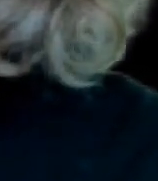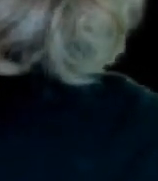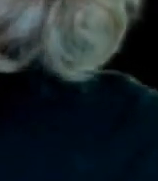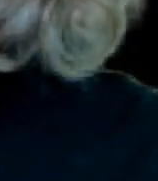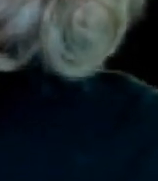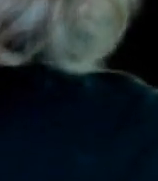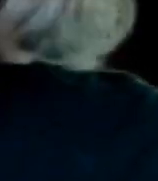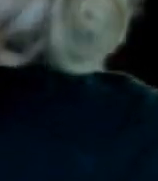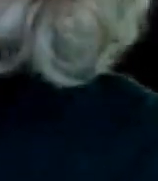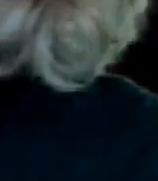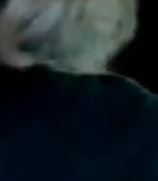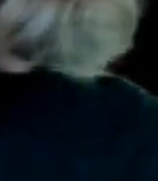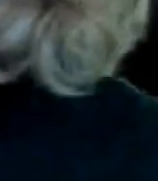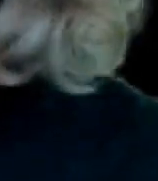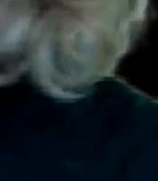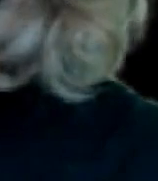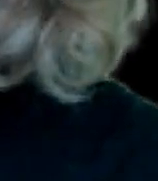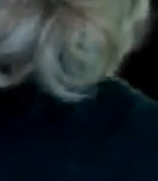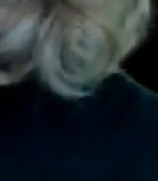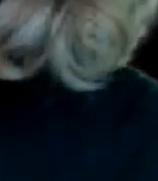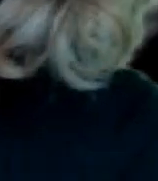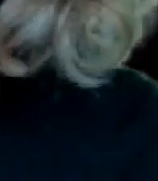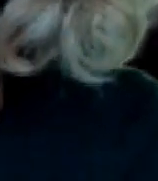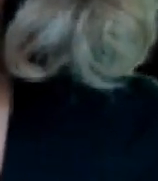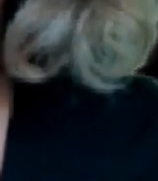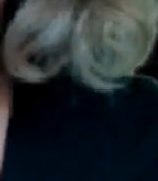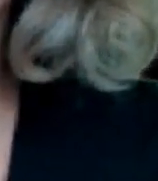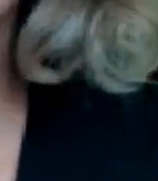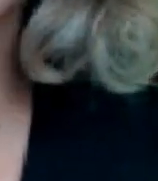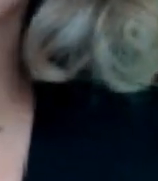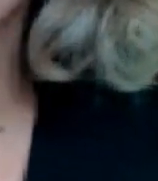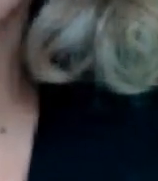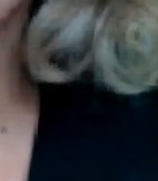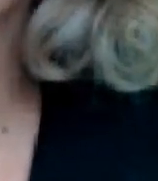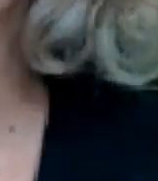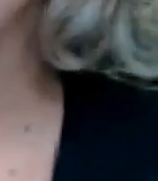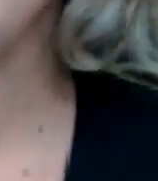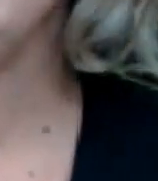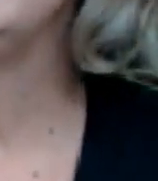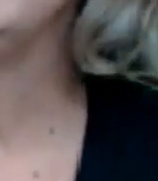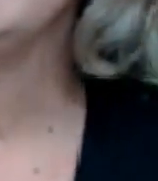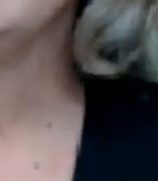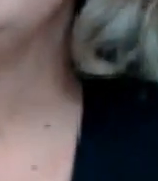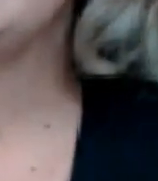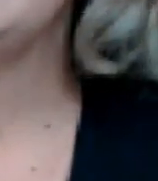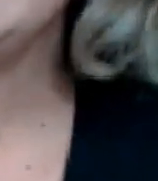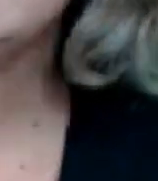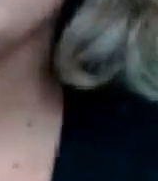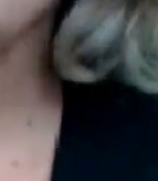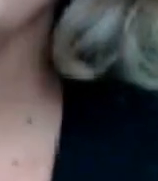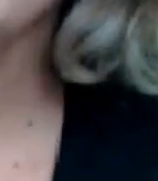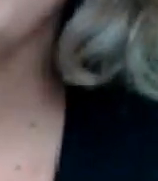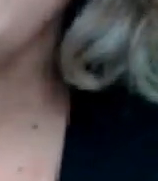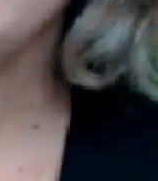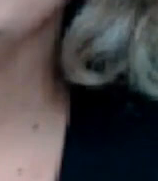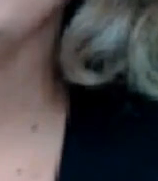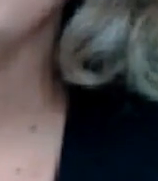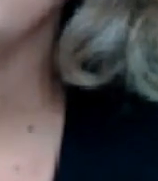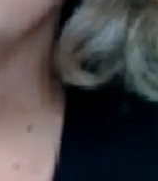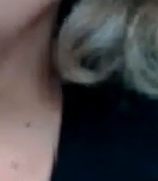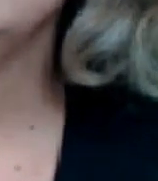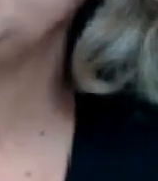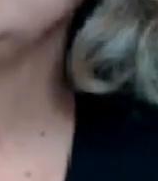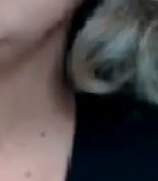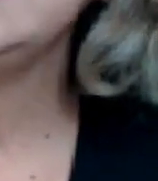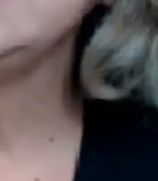siempre nos han dicho no no es posible no es posible que se les pueda dar gratis a esas cosas a la gente